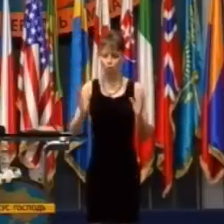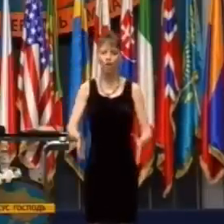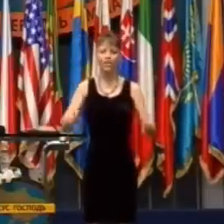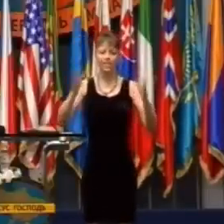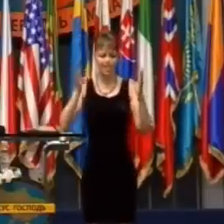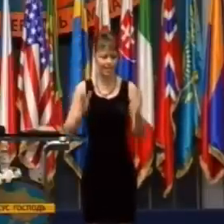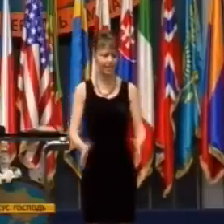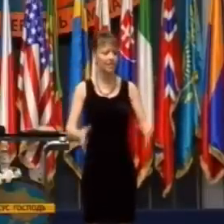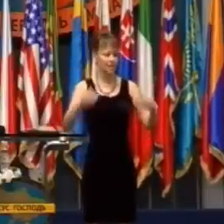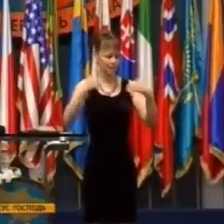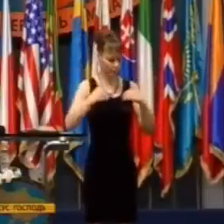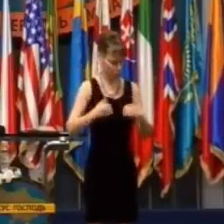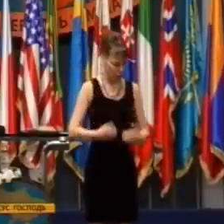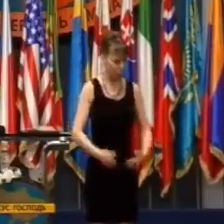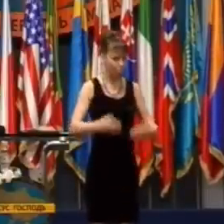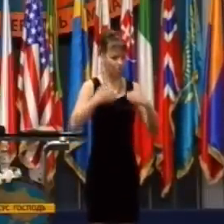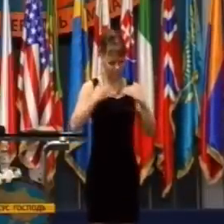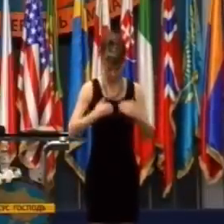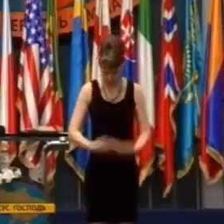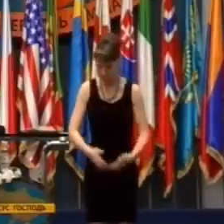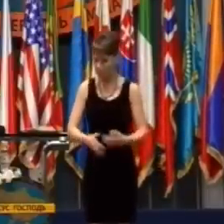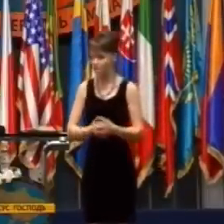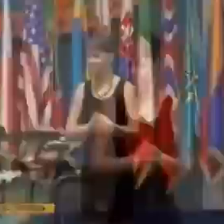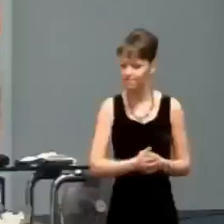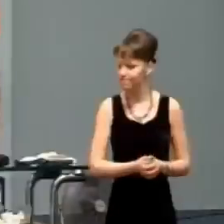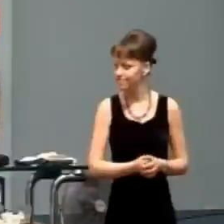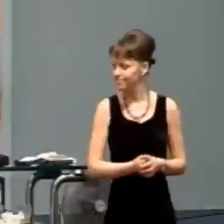Aká moc pracuje v tebe?